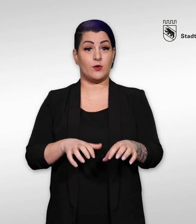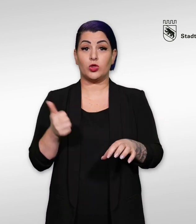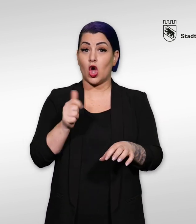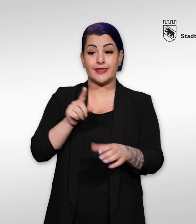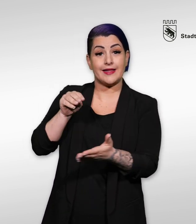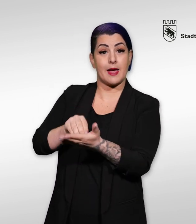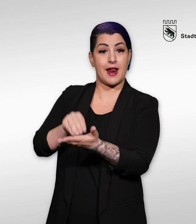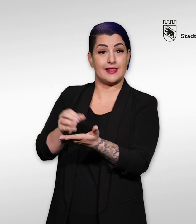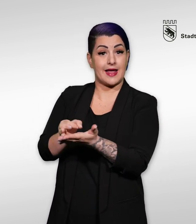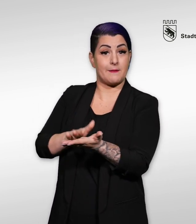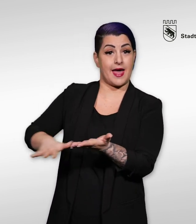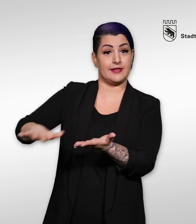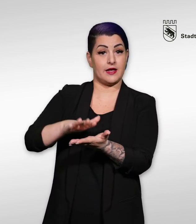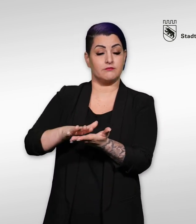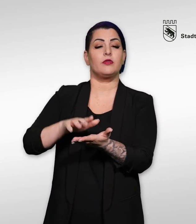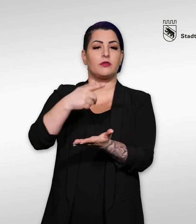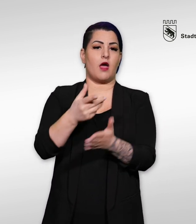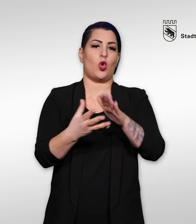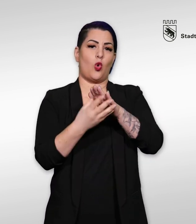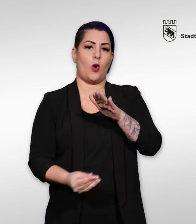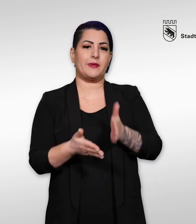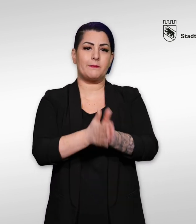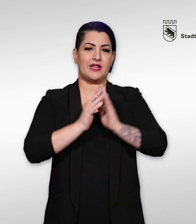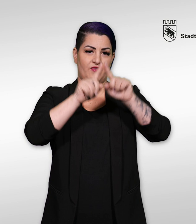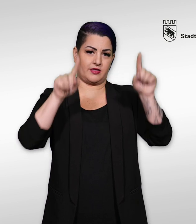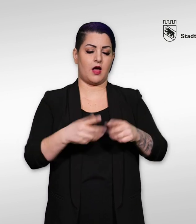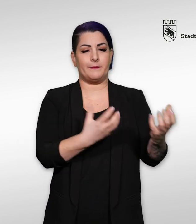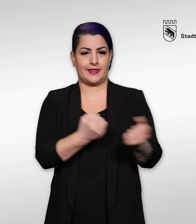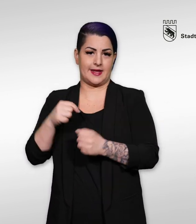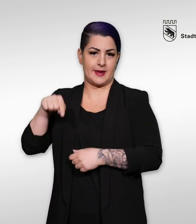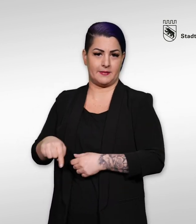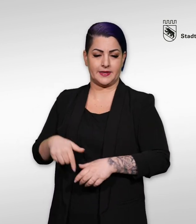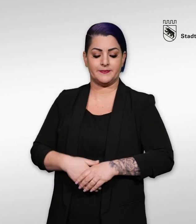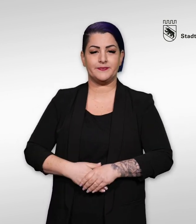Sie sich noch nicht bei der Gemeinde angemeldet? Dann bringen Sie eine Kopie Ihres Mietvertrages mit.